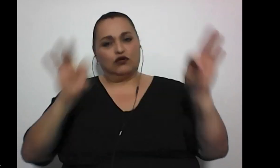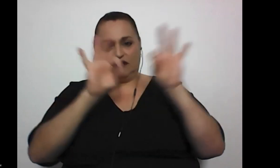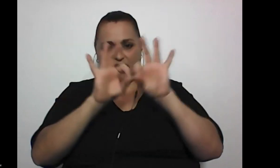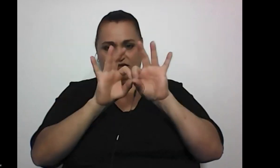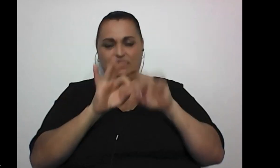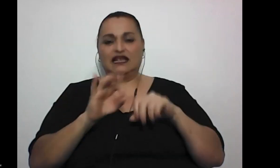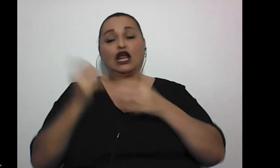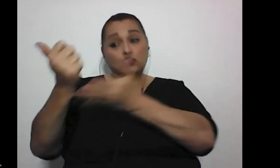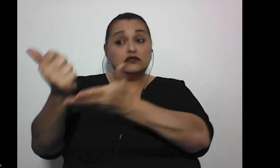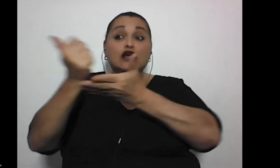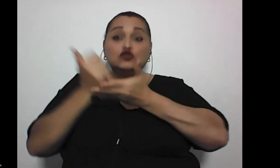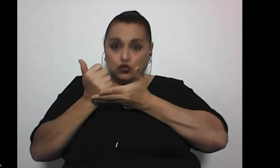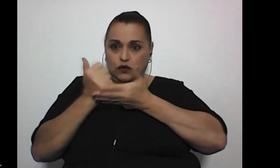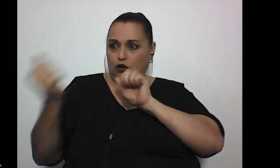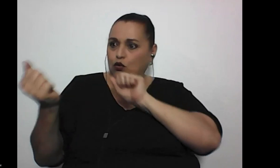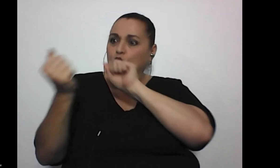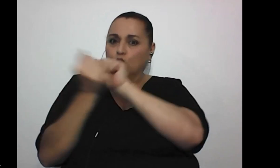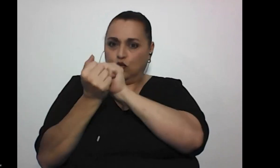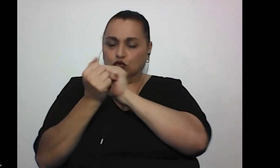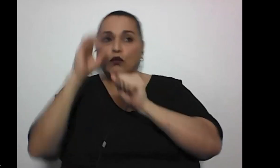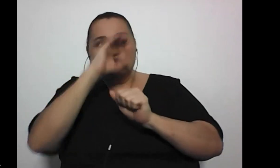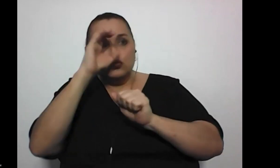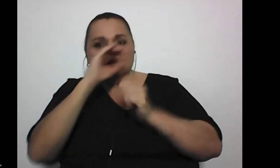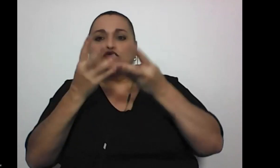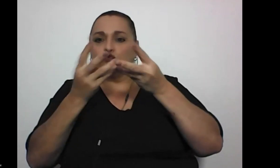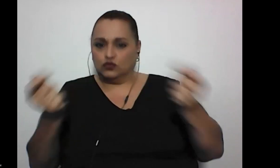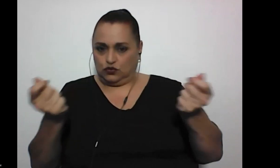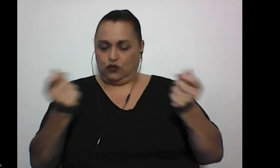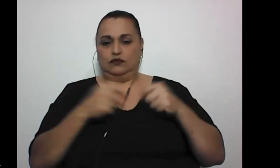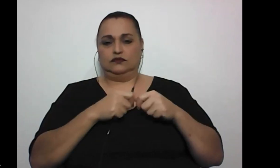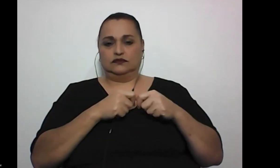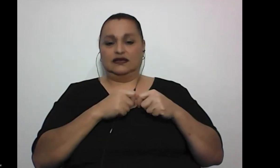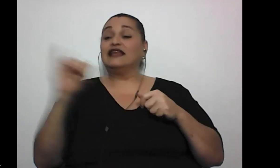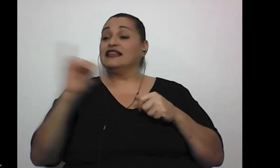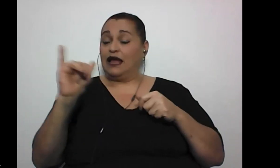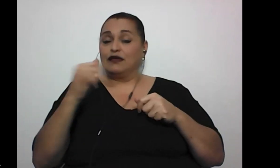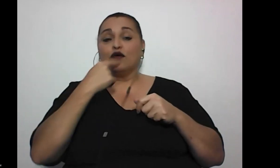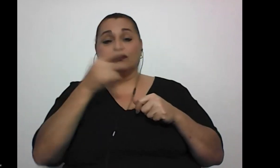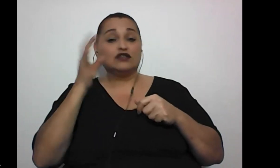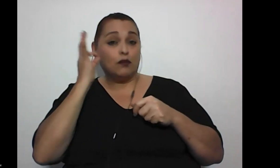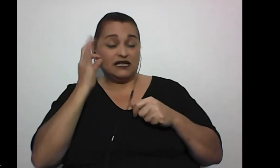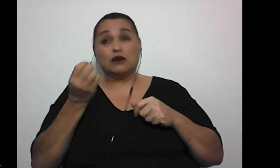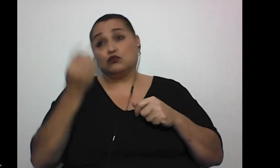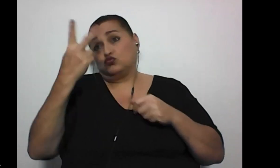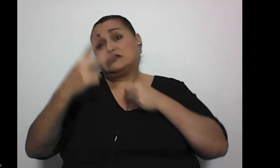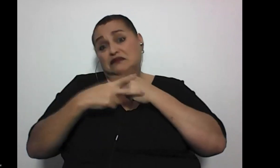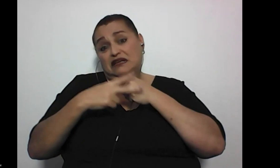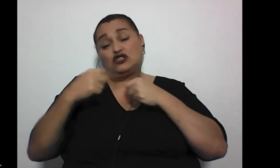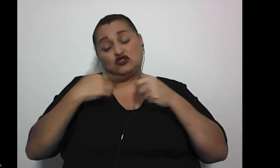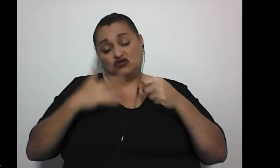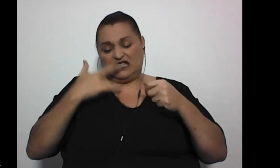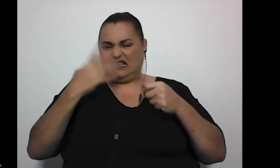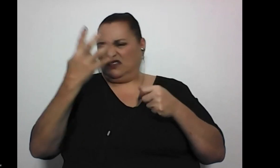de eso, que nos ayuden en conjunto, ¿verdad? a buscar soluciones, y como dijo la compañera, sí, muchas veces nos podemos sentir